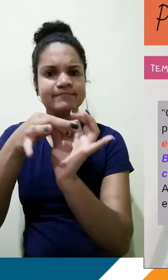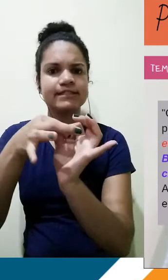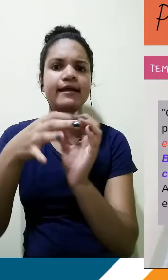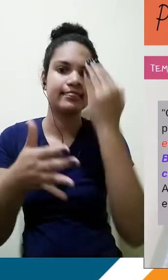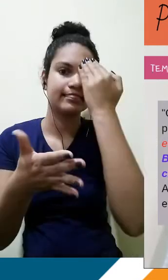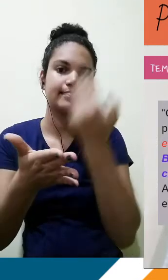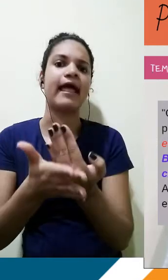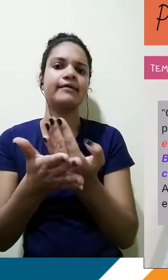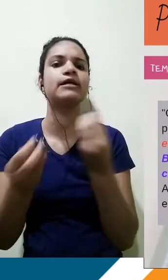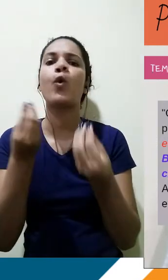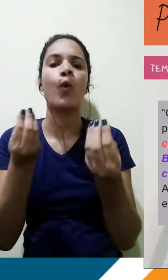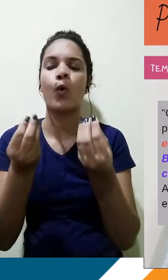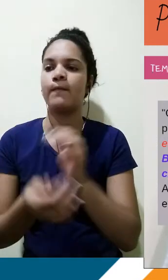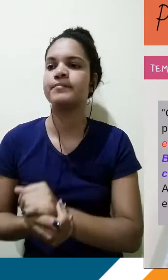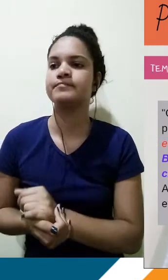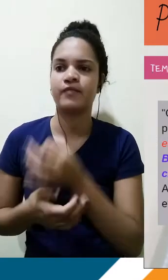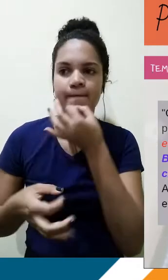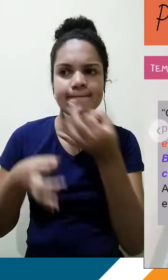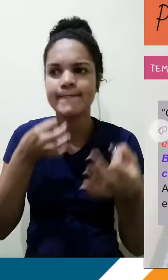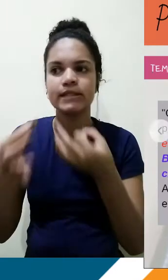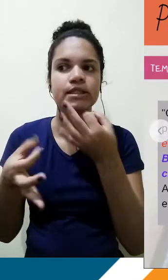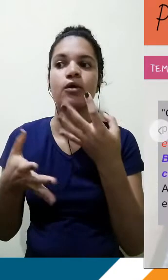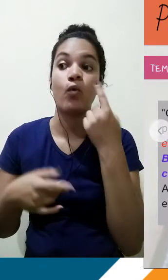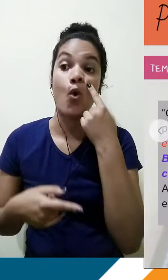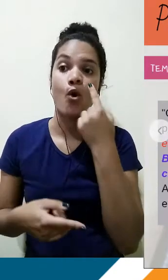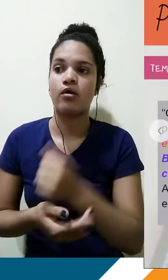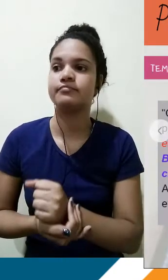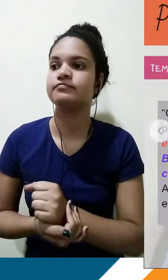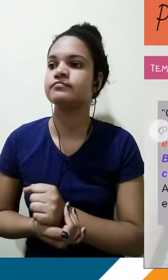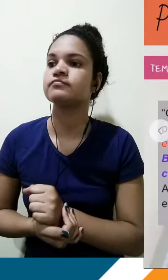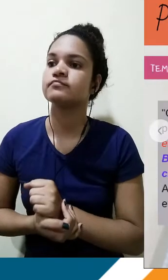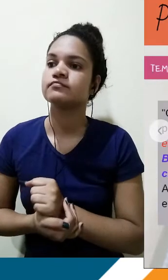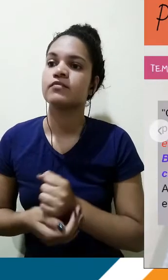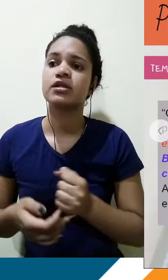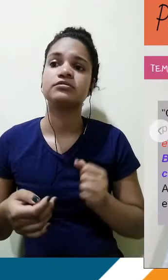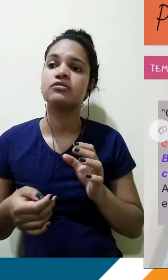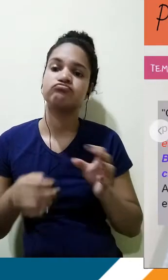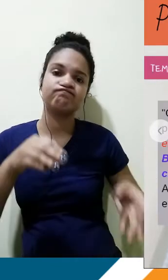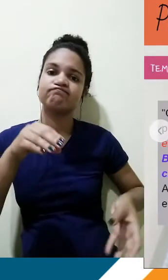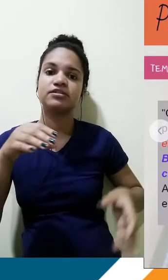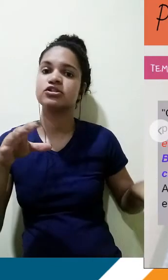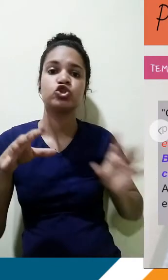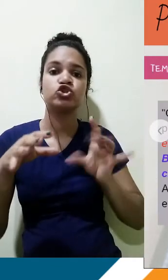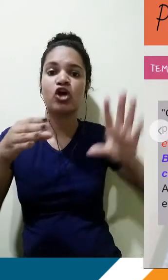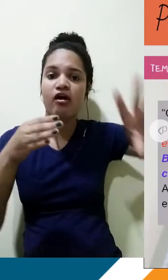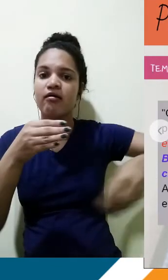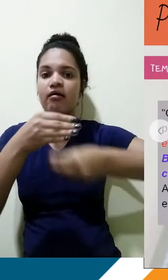olha que lindo que fica. Você poderia apontar apenas a junção aqui com a tese. Então, a única necessidade que tivemos nesse parágrafo